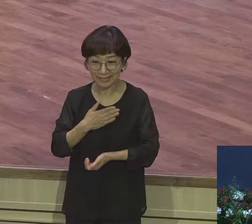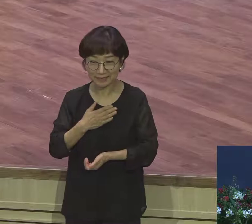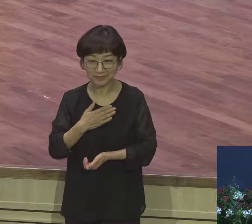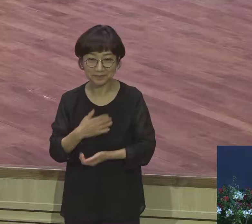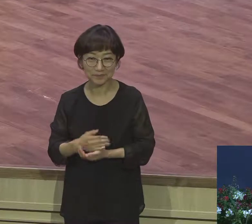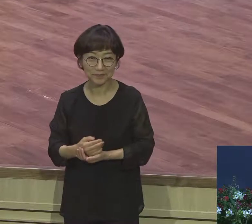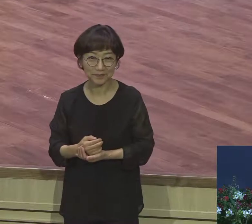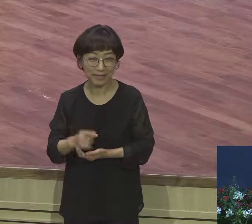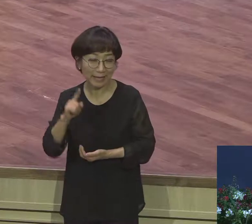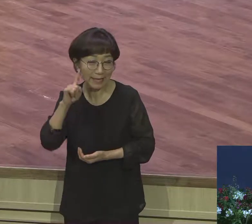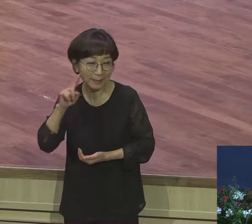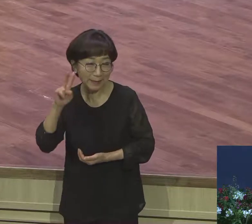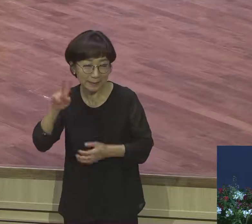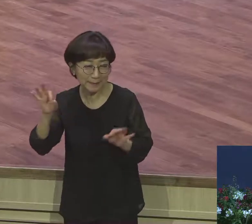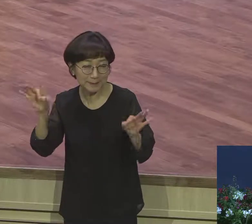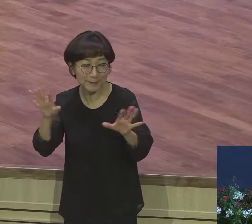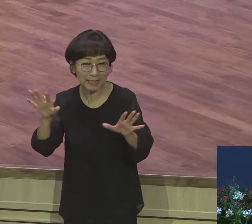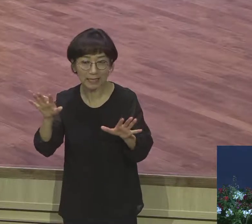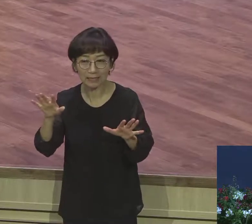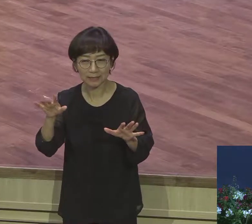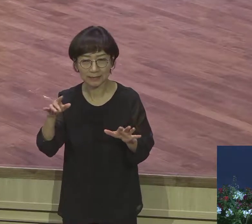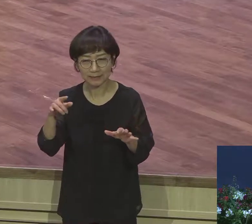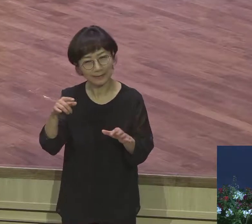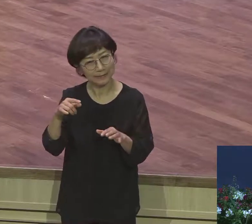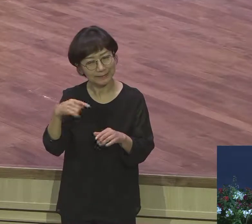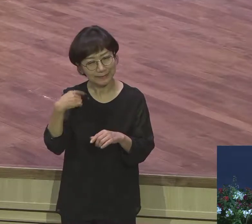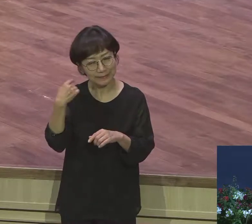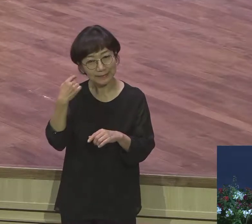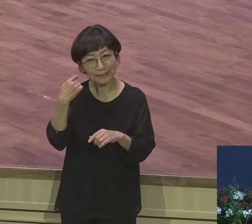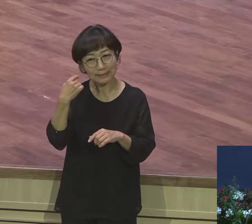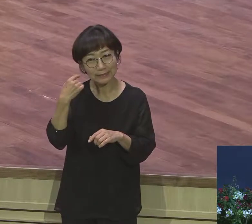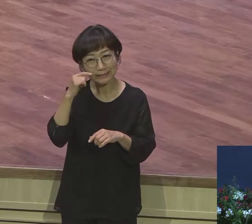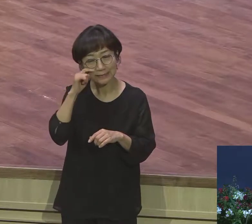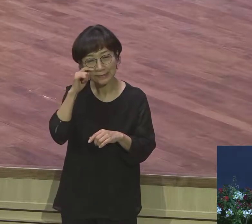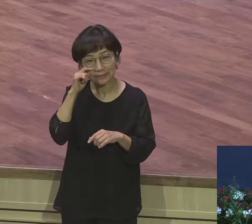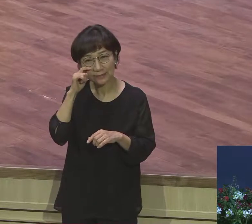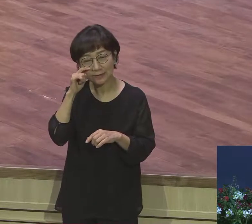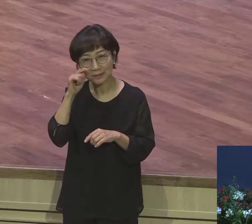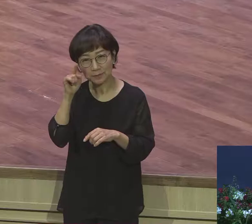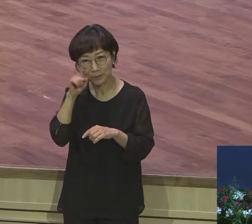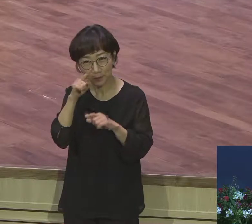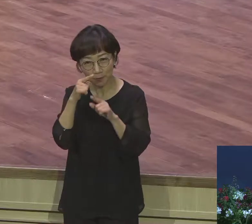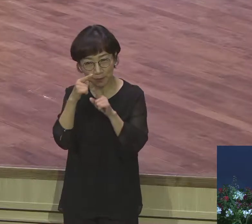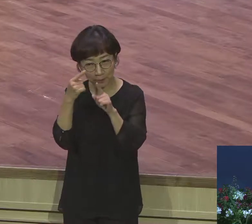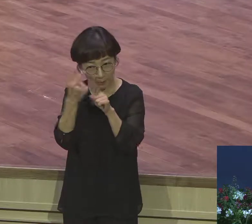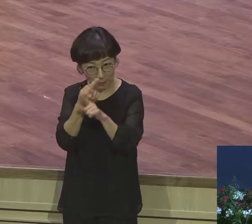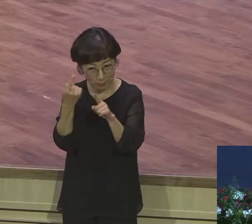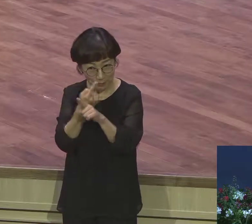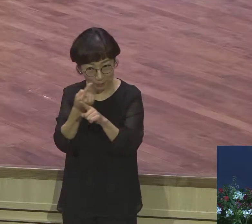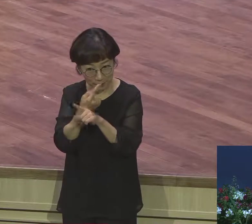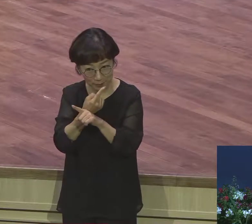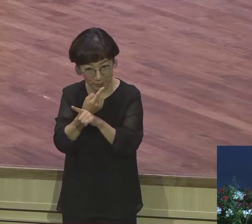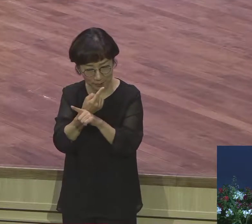어릴 때부터 있던 거예요 있던 건데 나이 드니까